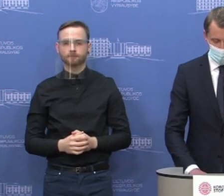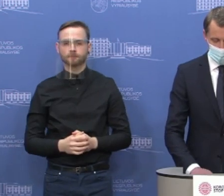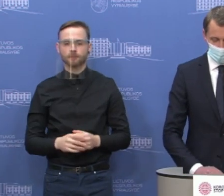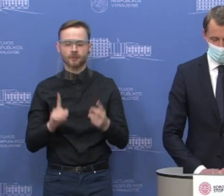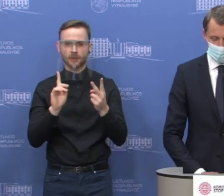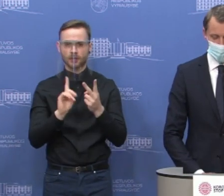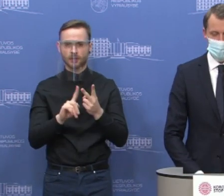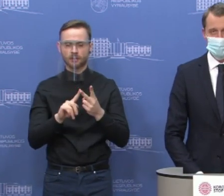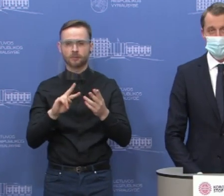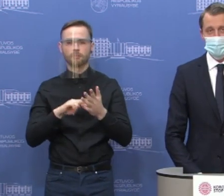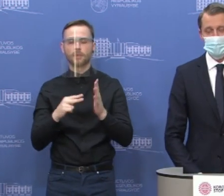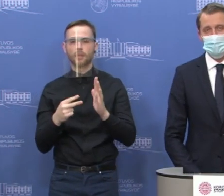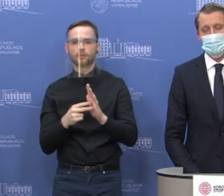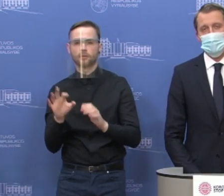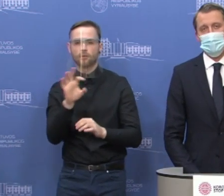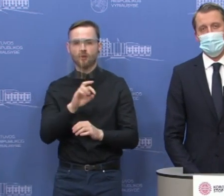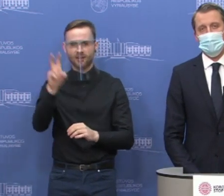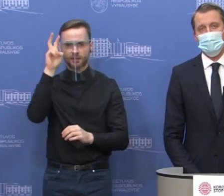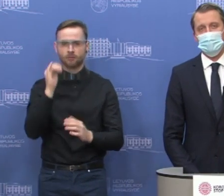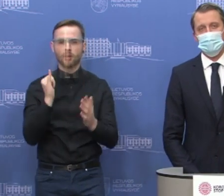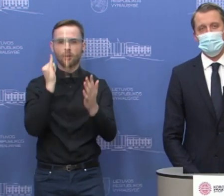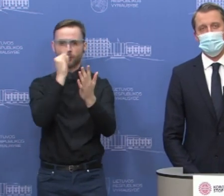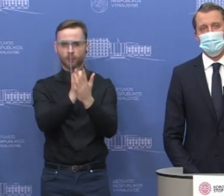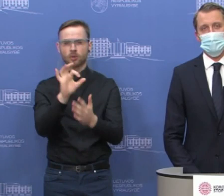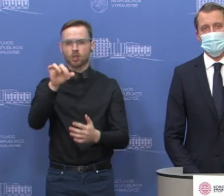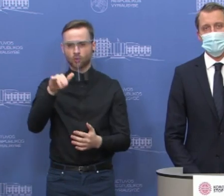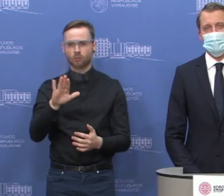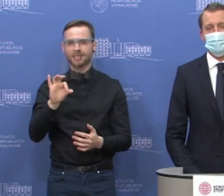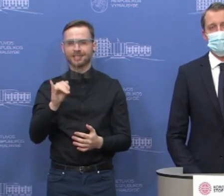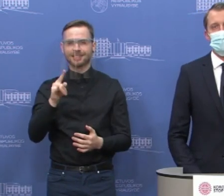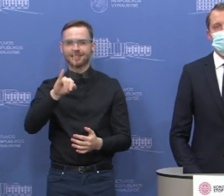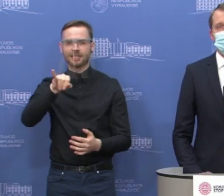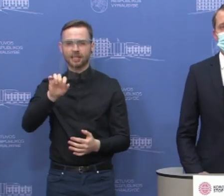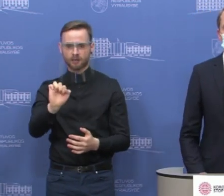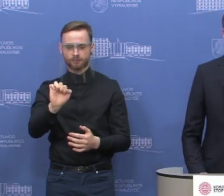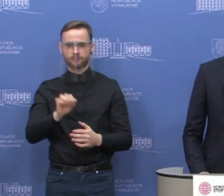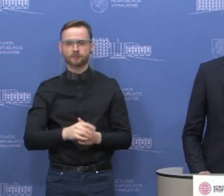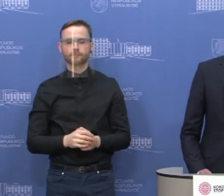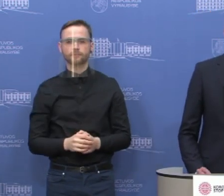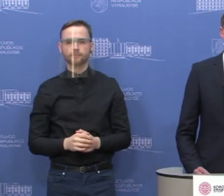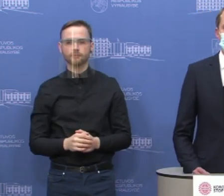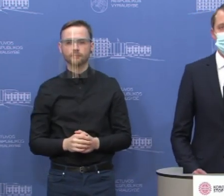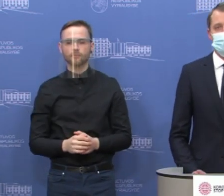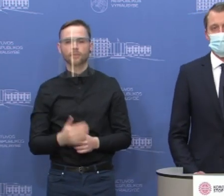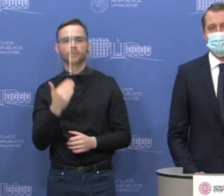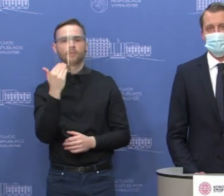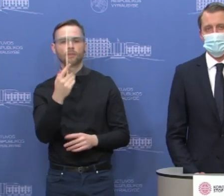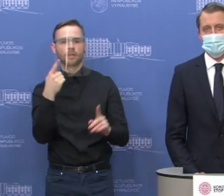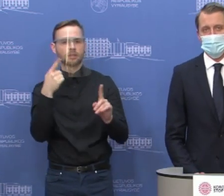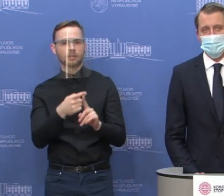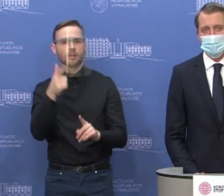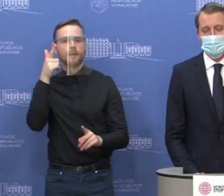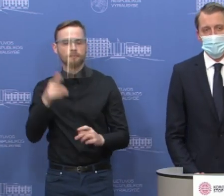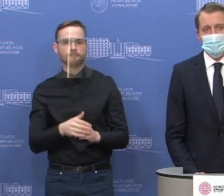priemonė kalbu apie subsidijas. Tai yra būtent skirta pirmiausia vietiniam